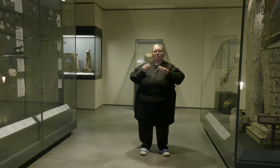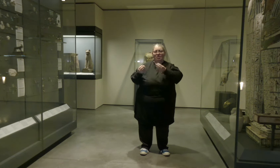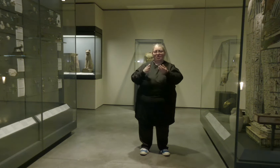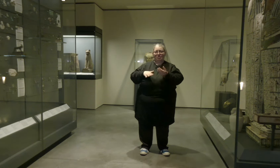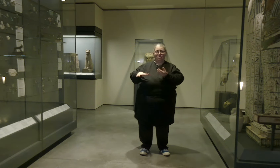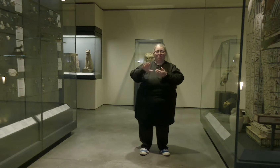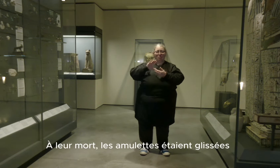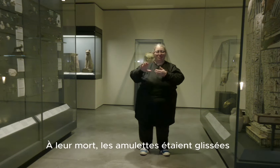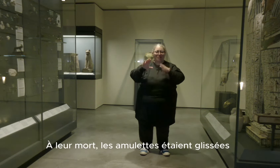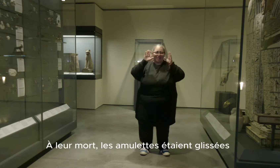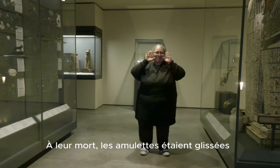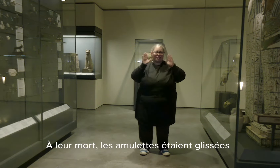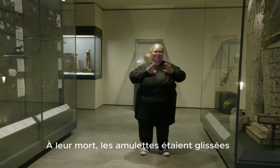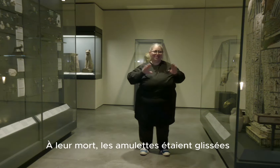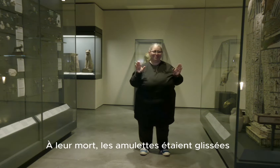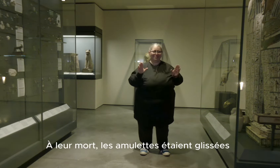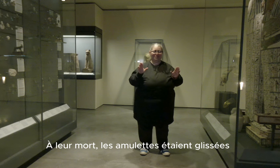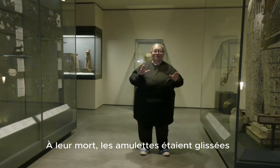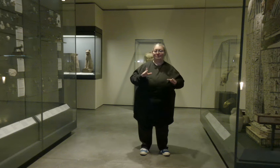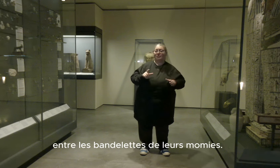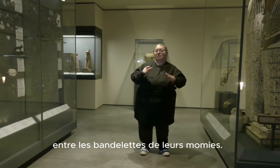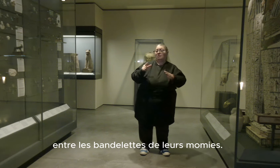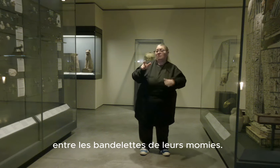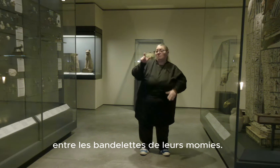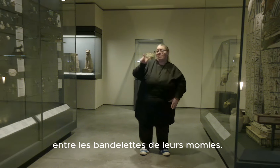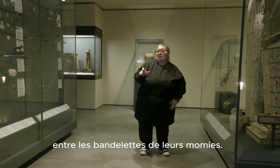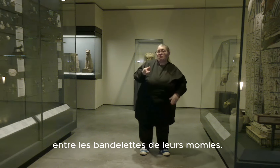A leur mort, les amulettes étaient glissées entre les bandelettes de leur momie.